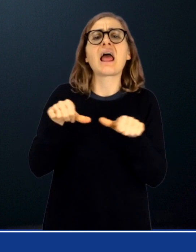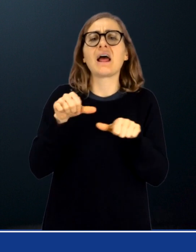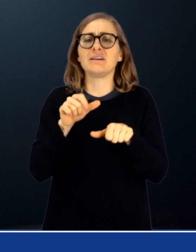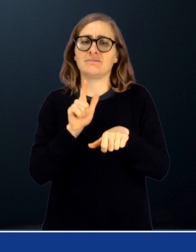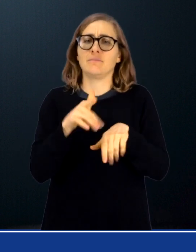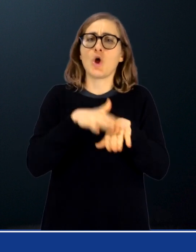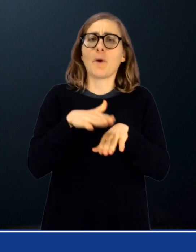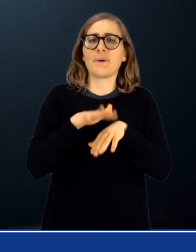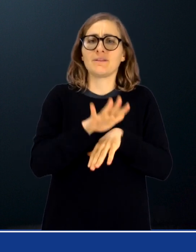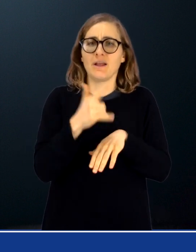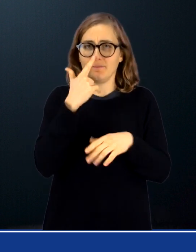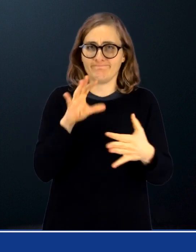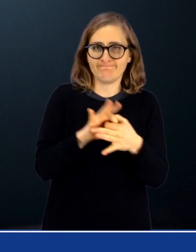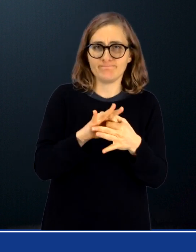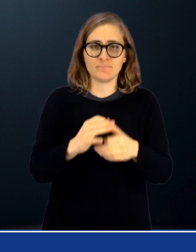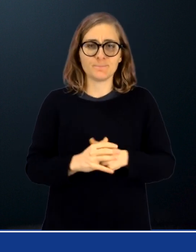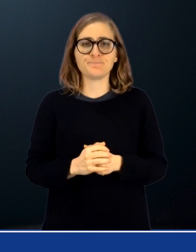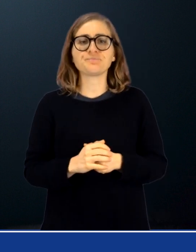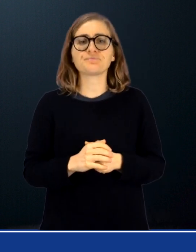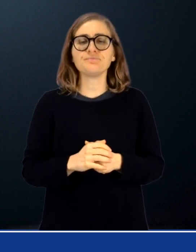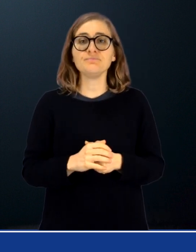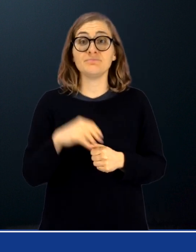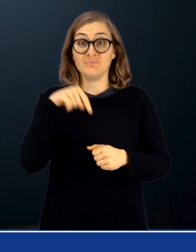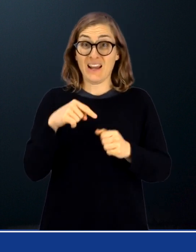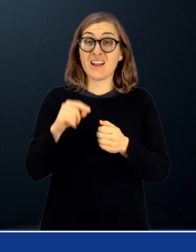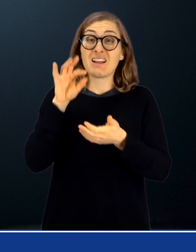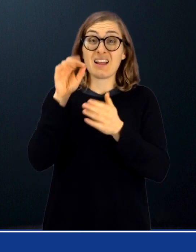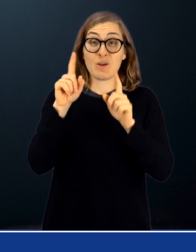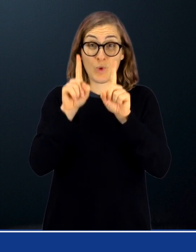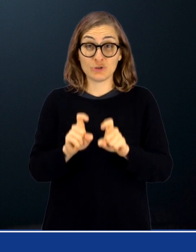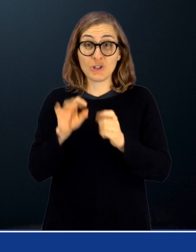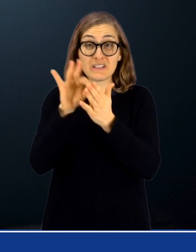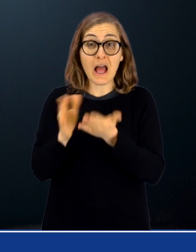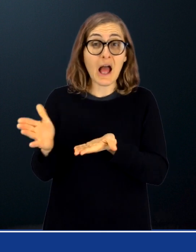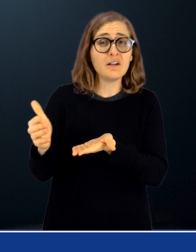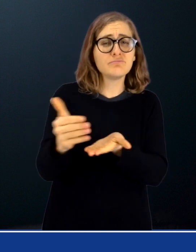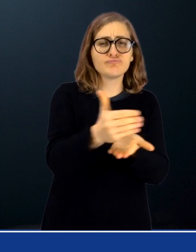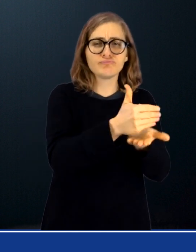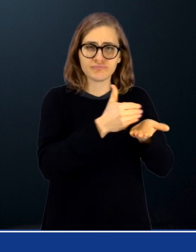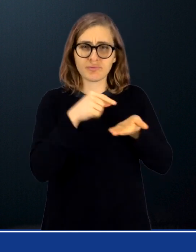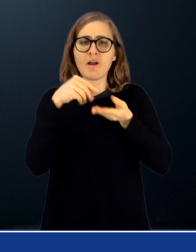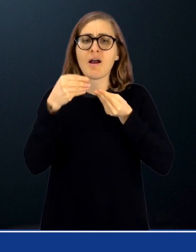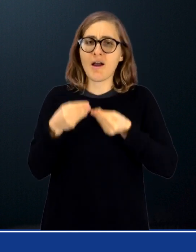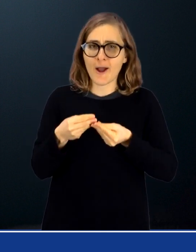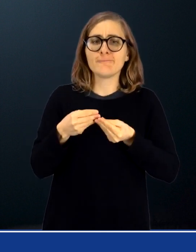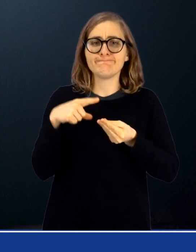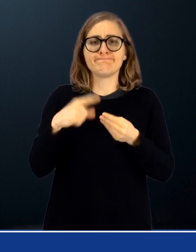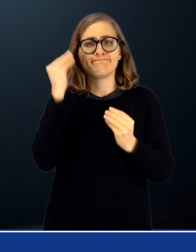I dati raccolti saranno inoltre oggetto di riflessione e confronto In occasione del